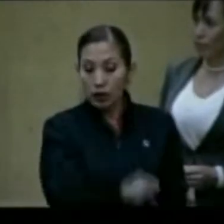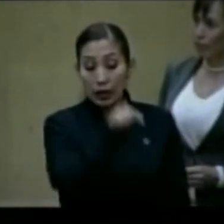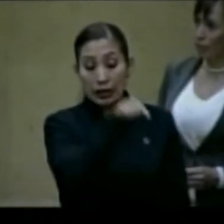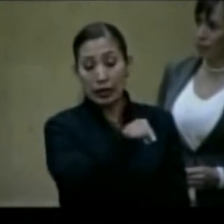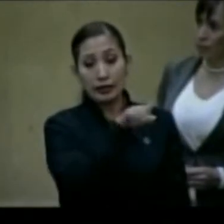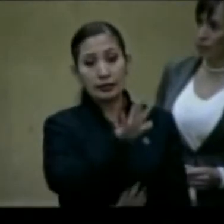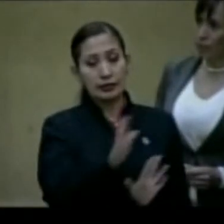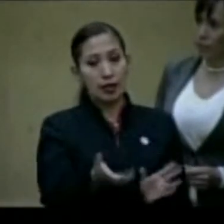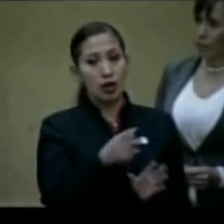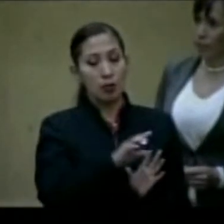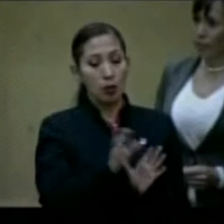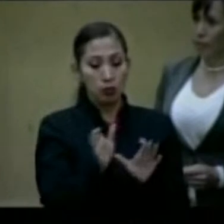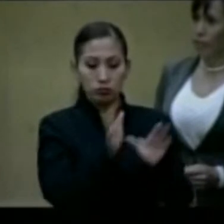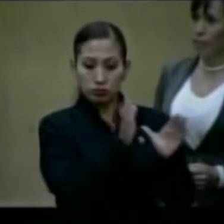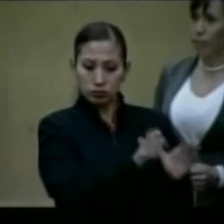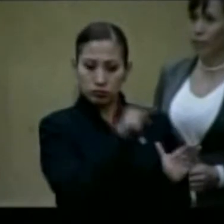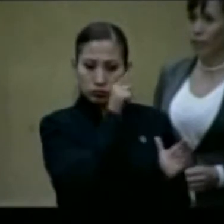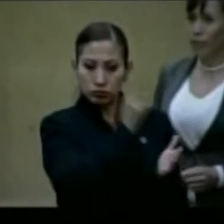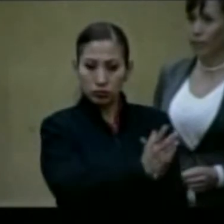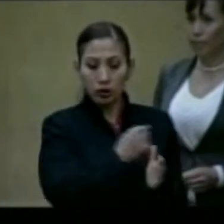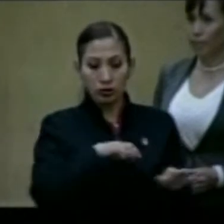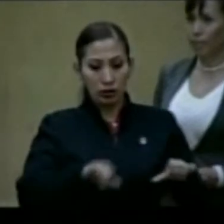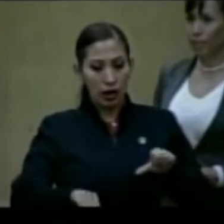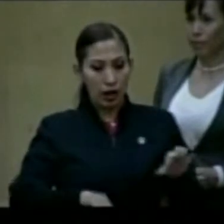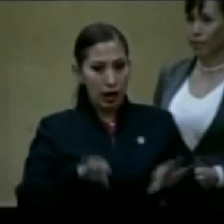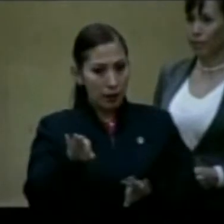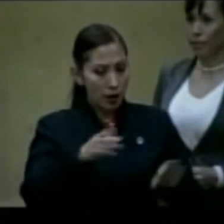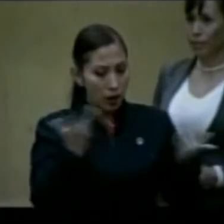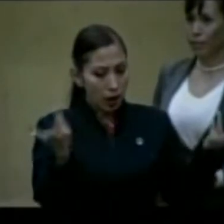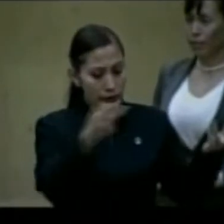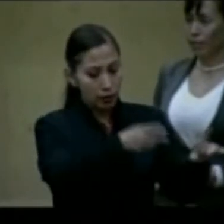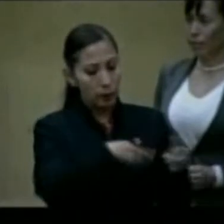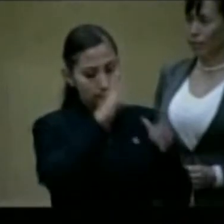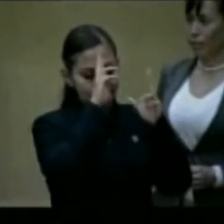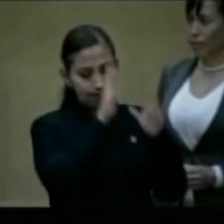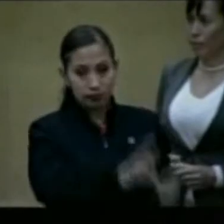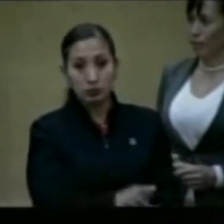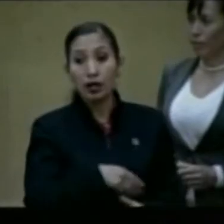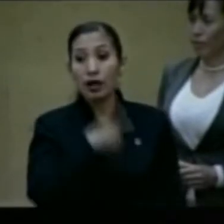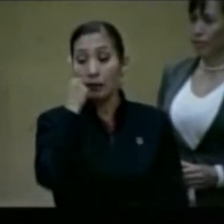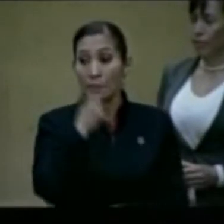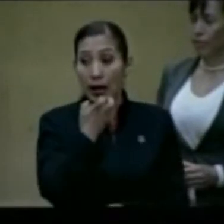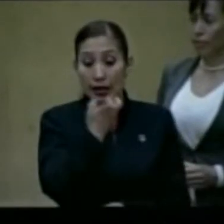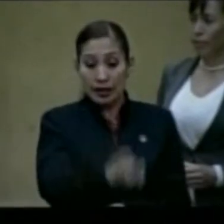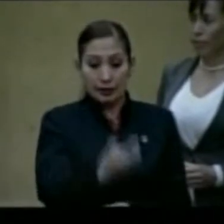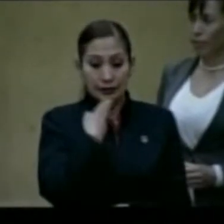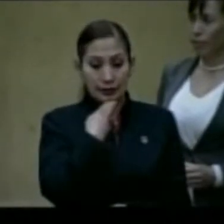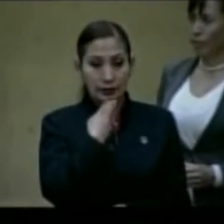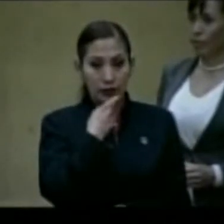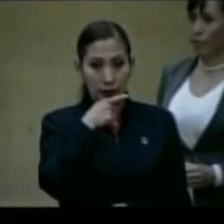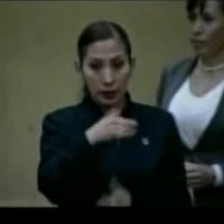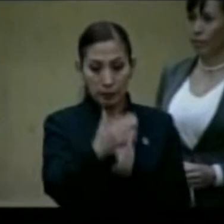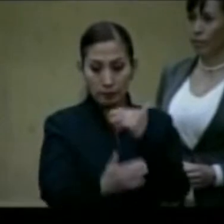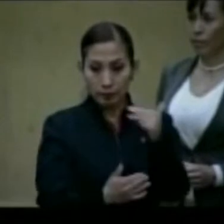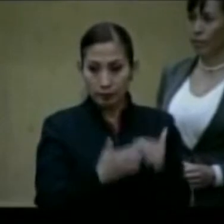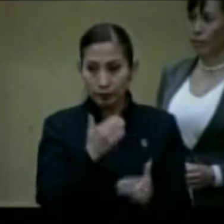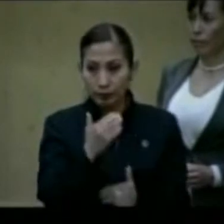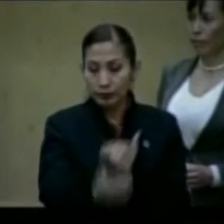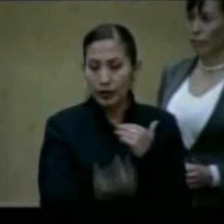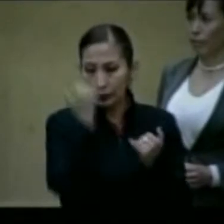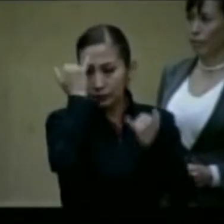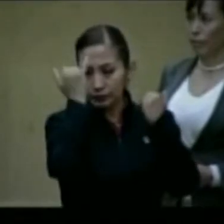son el centro de todas sus acciones de gobierno. Para la plena vigencia de un cambio de paradigma,